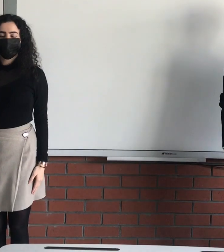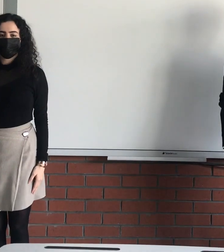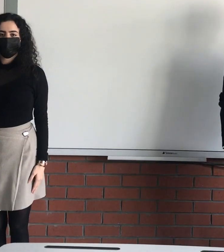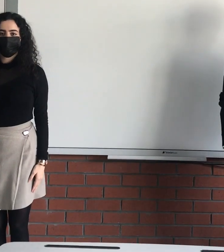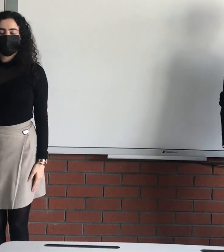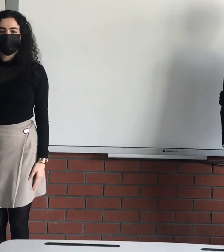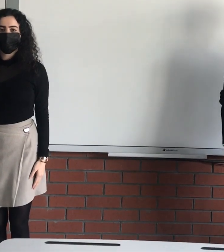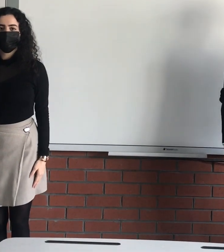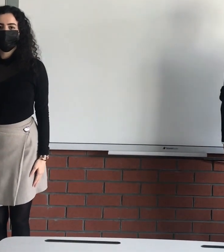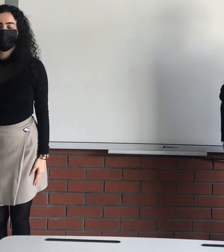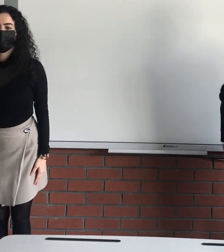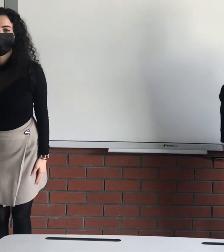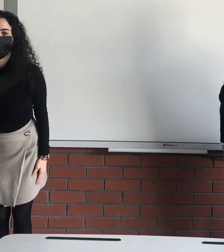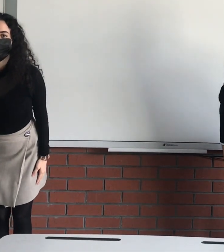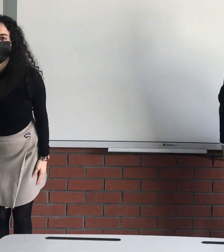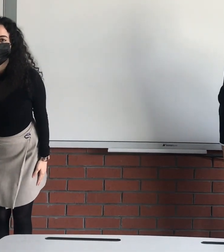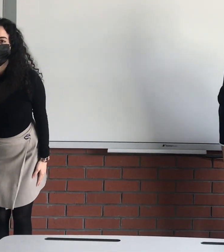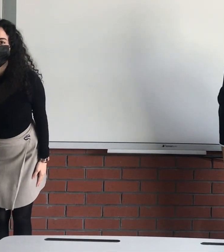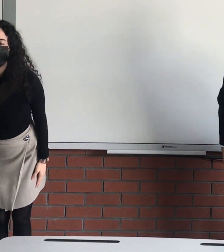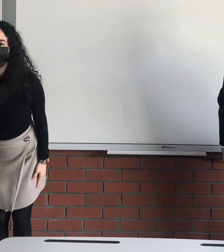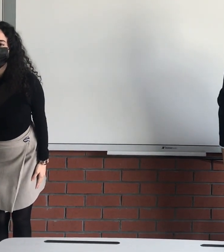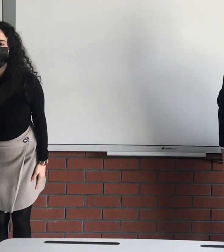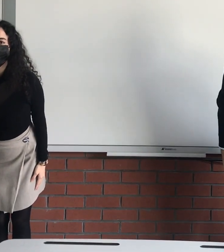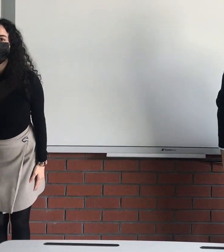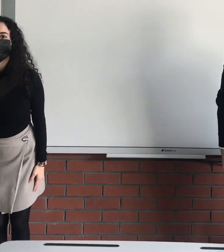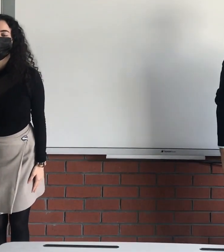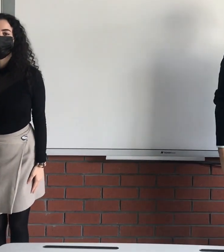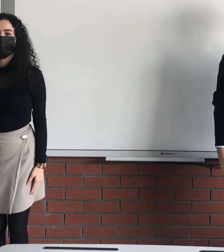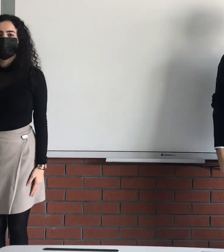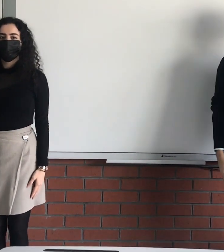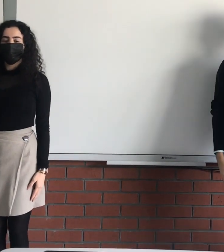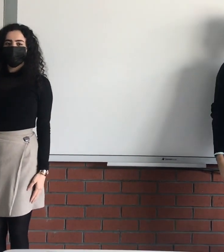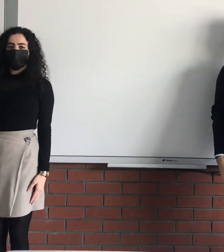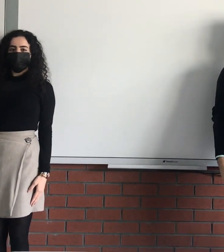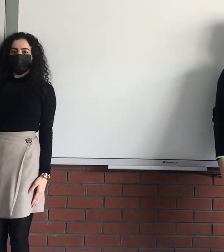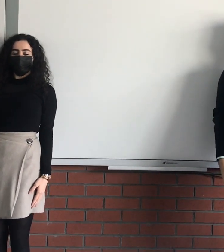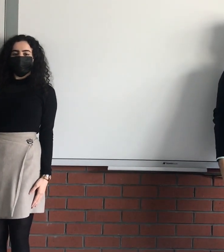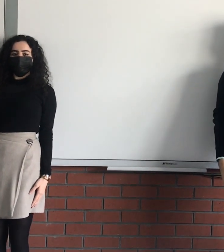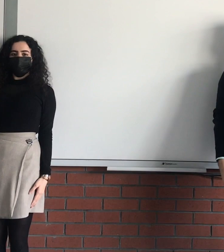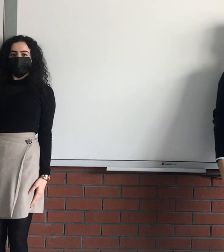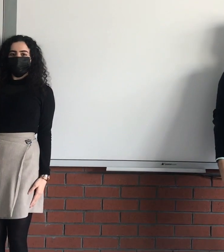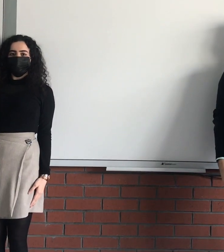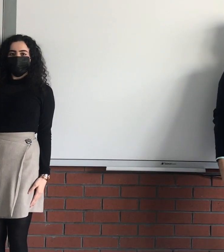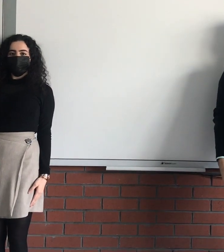burun ol, körfez ol, teşekkür ederim.